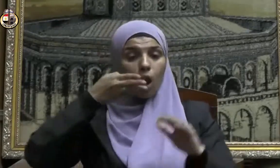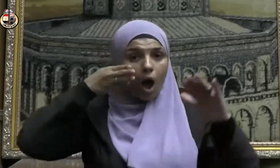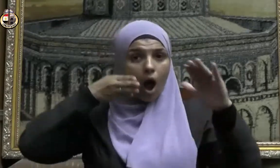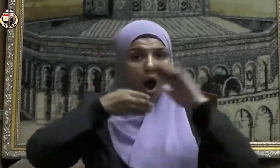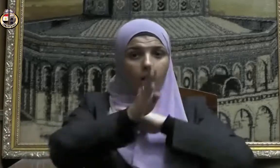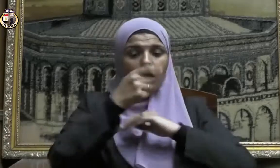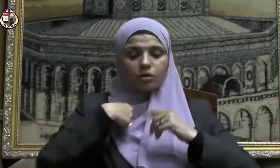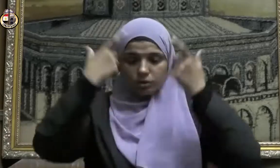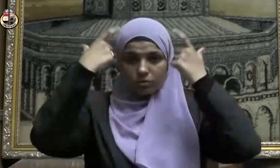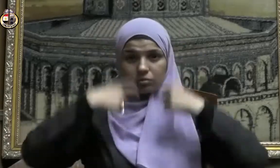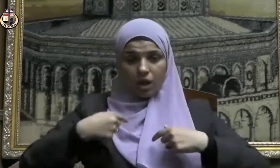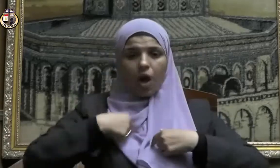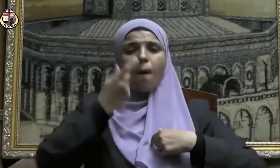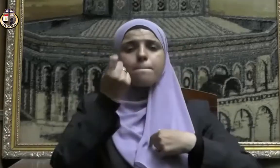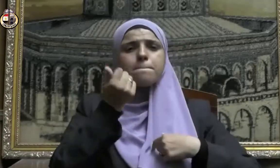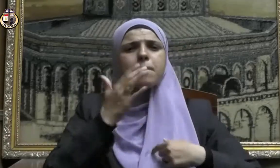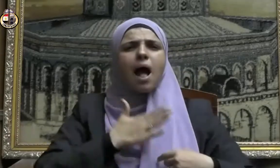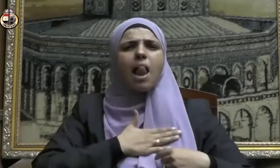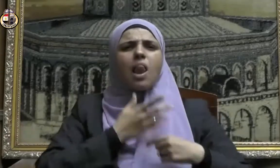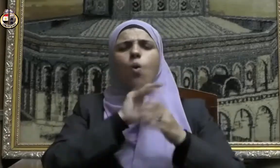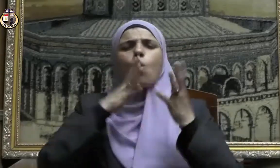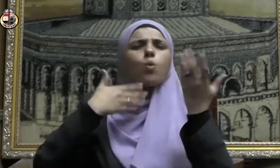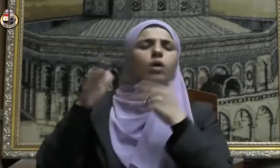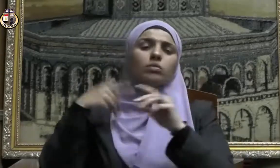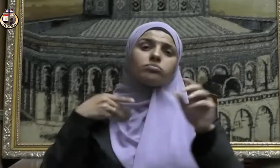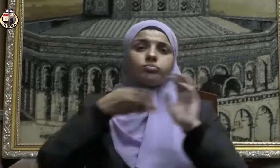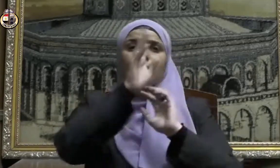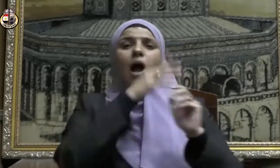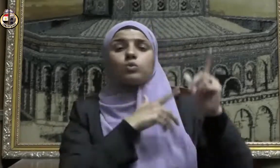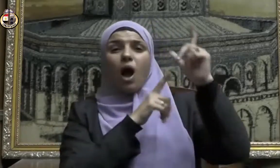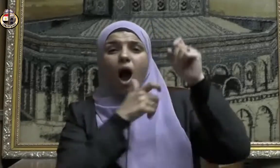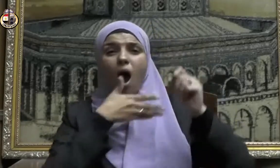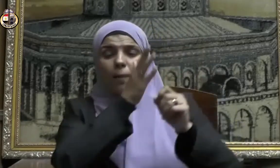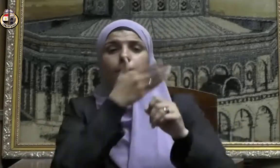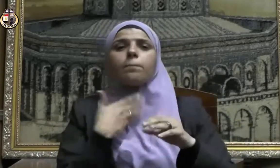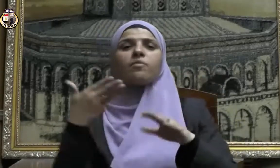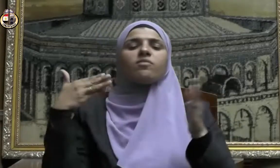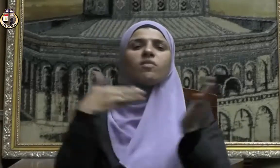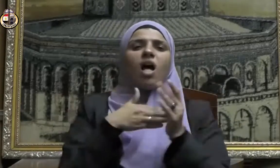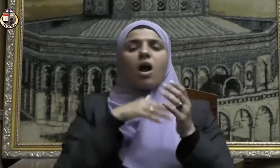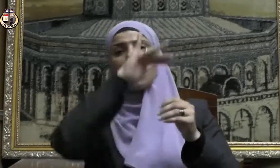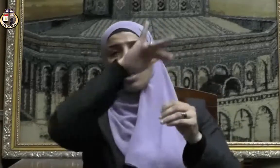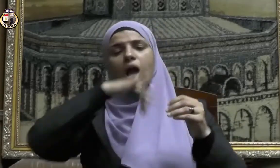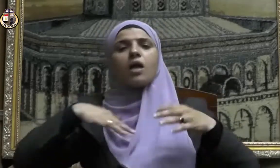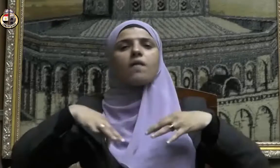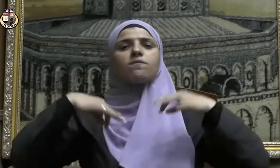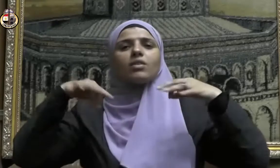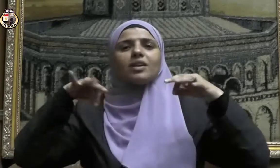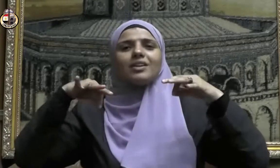بنفسه وماله فلم يرجع من ذلك بشيء لذا